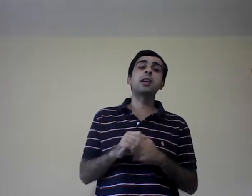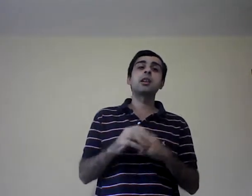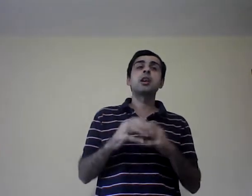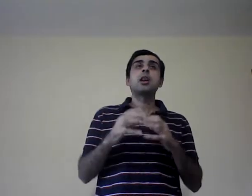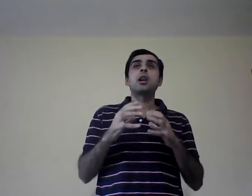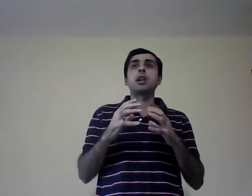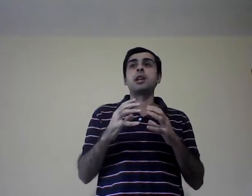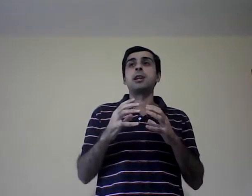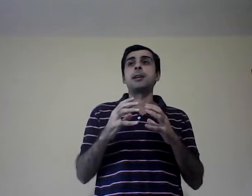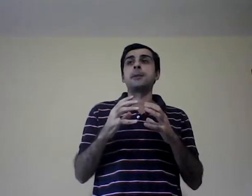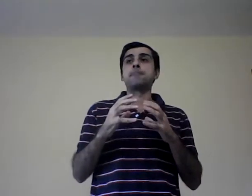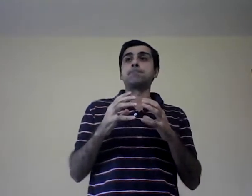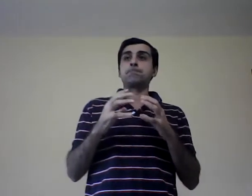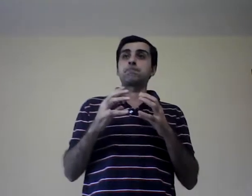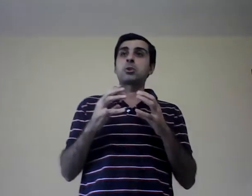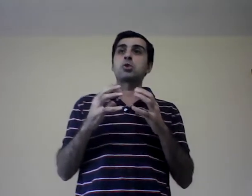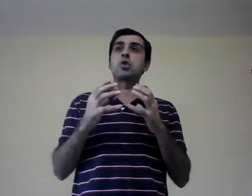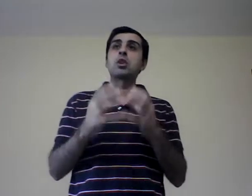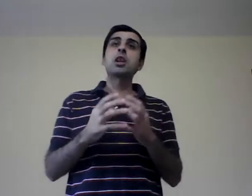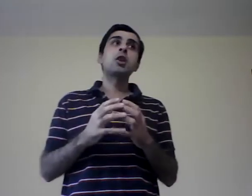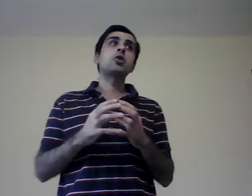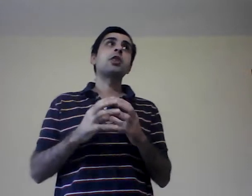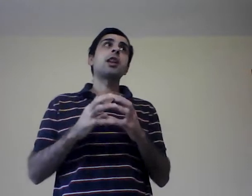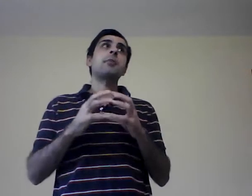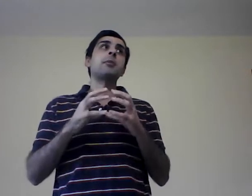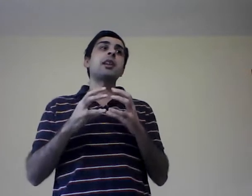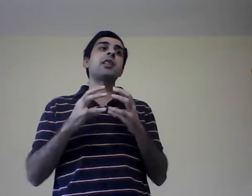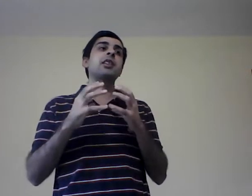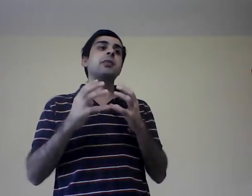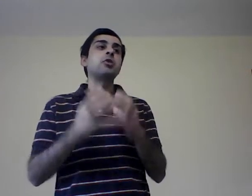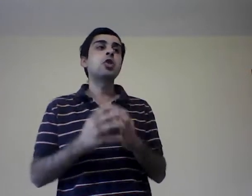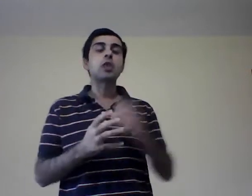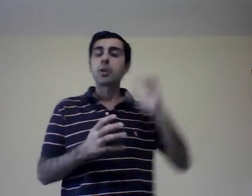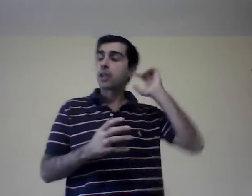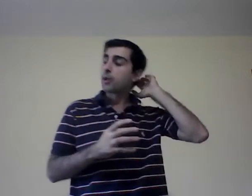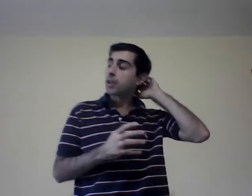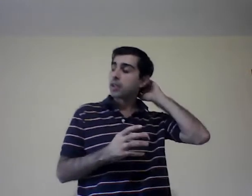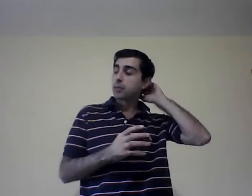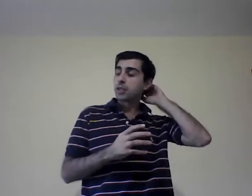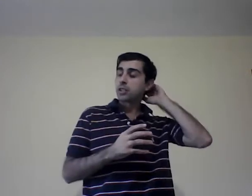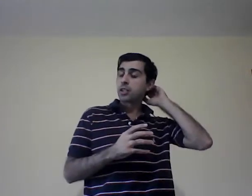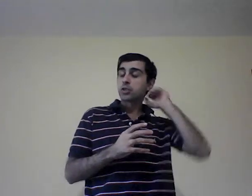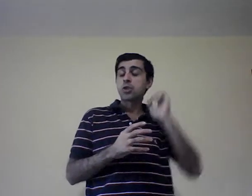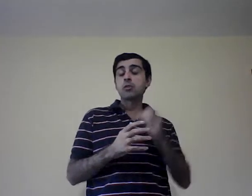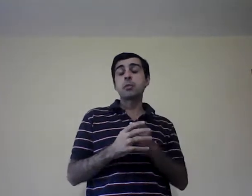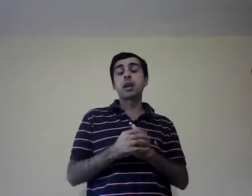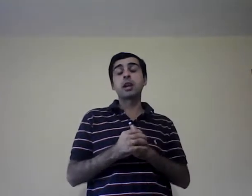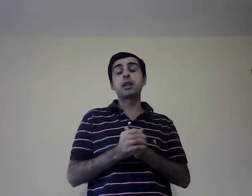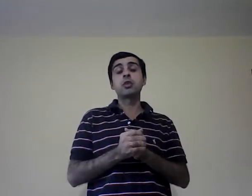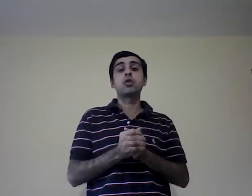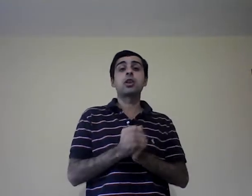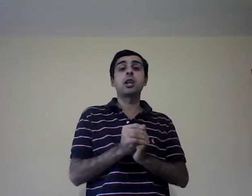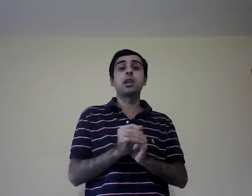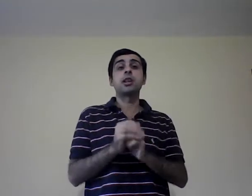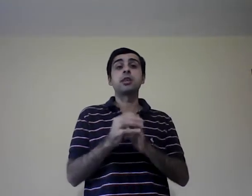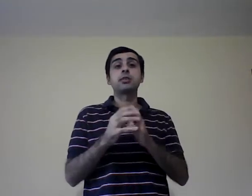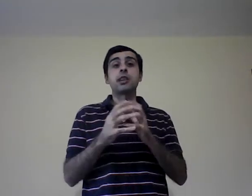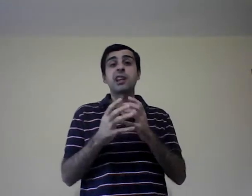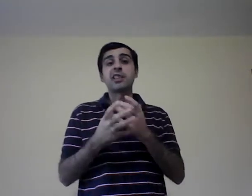sondeo, si es la primera descripción que van a ver de administración para aquellos que les hayan